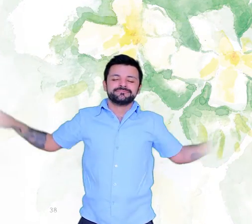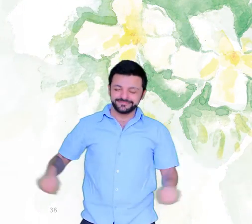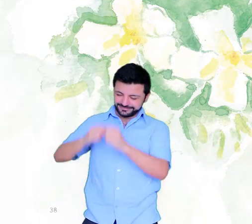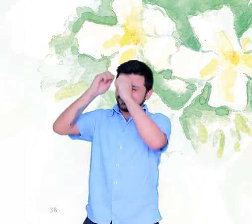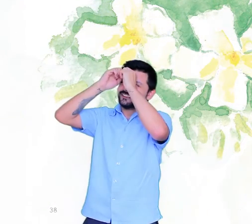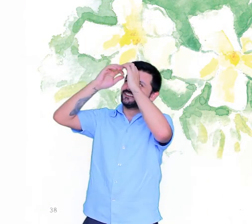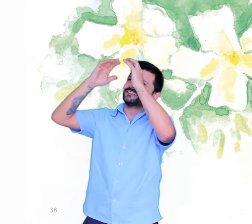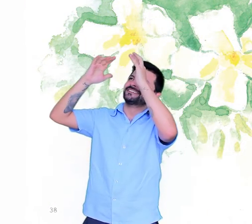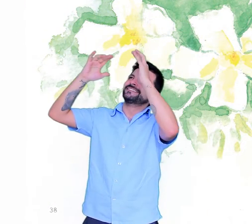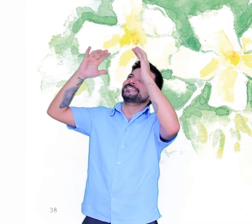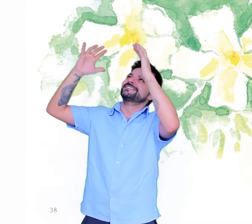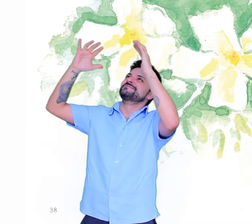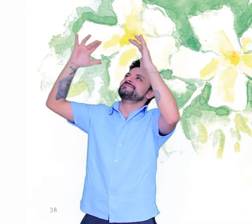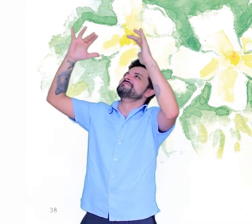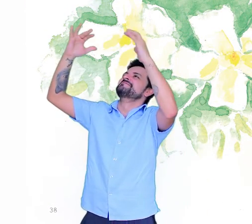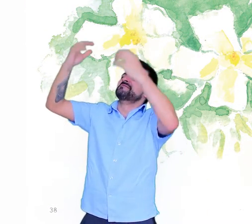É sempre poesia